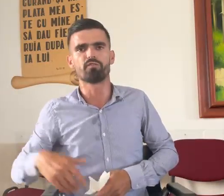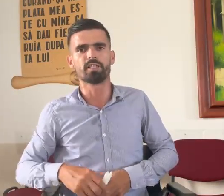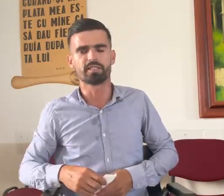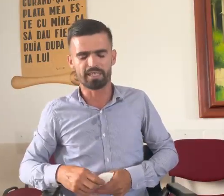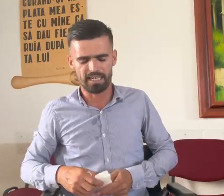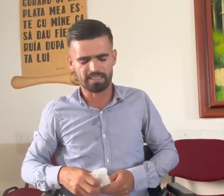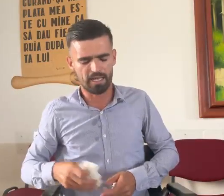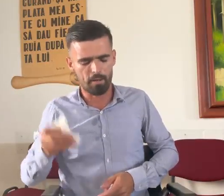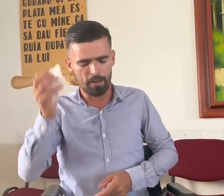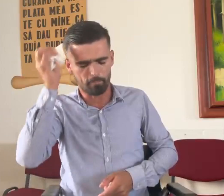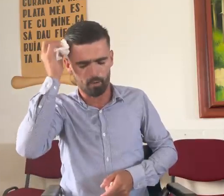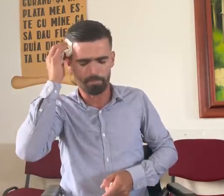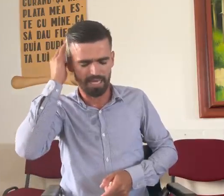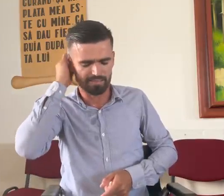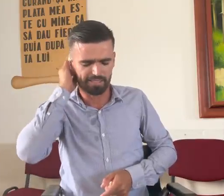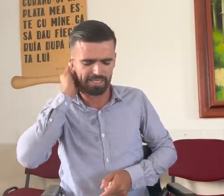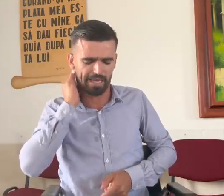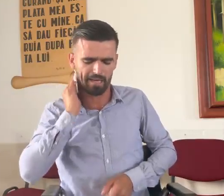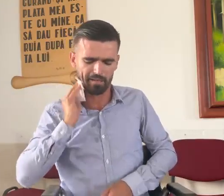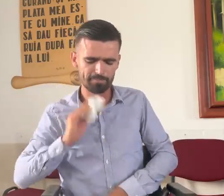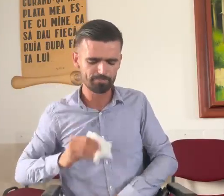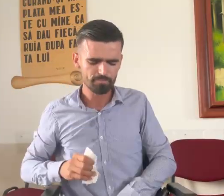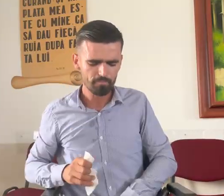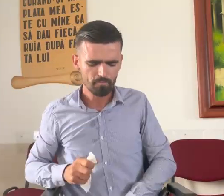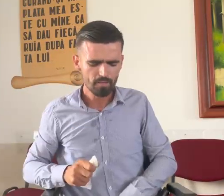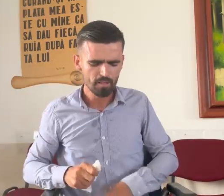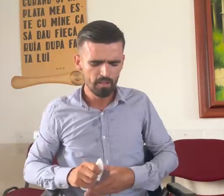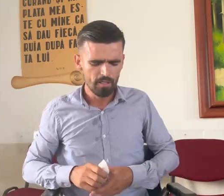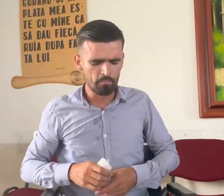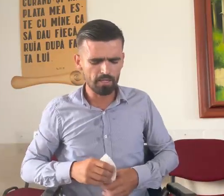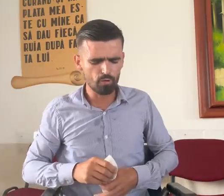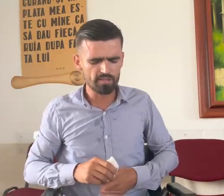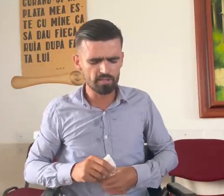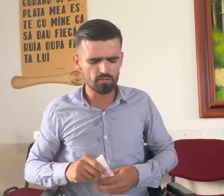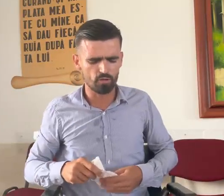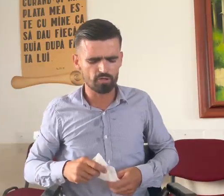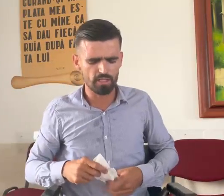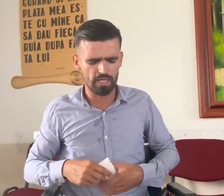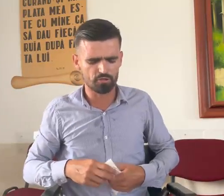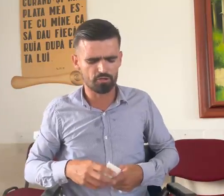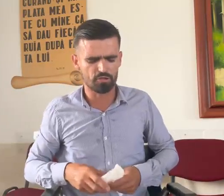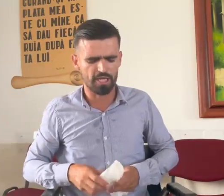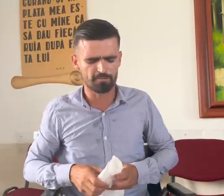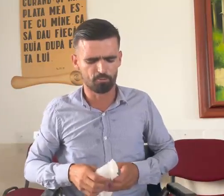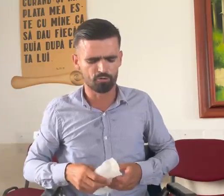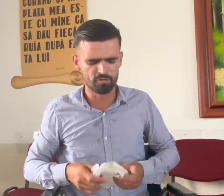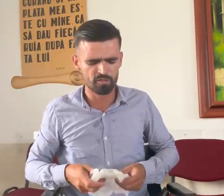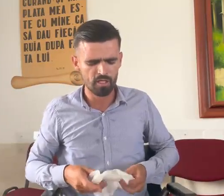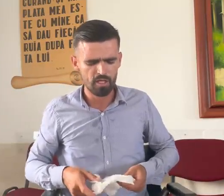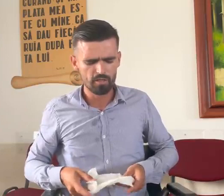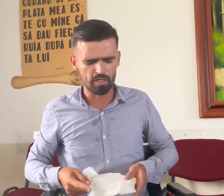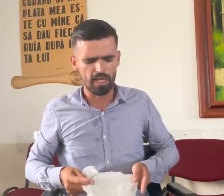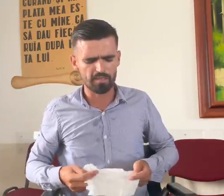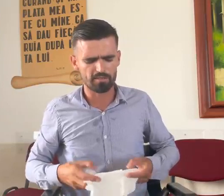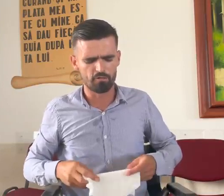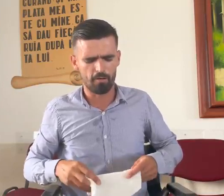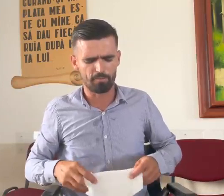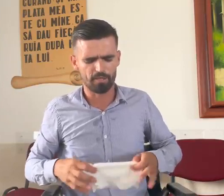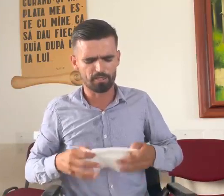fi vindecat, dar m-am apropiat de el. M-a curățit soția și știi ce a spus? Te lasă noaptea